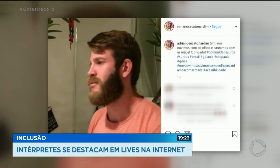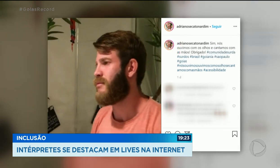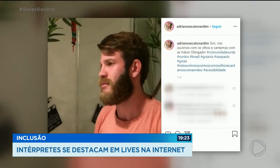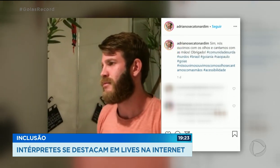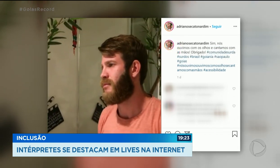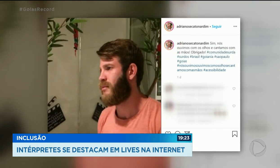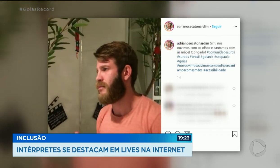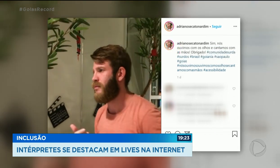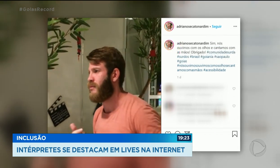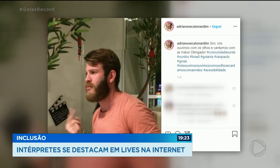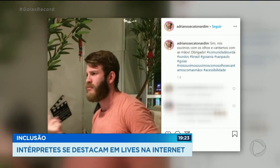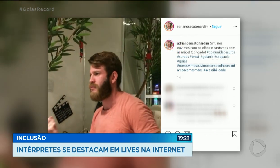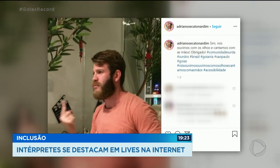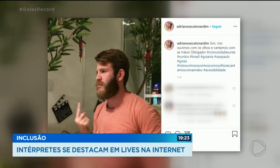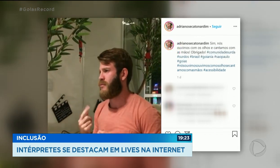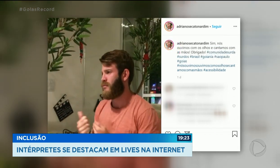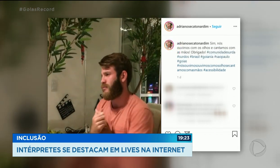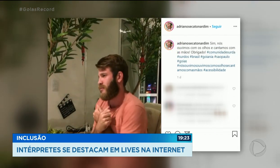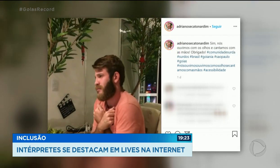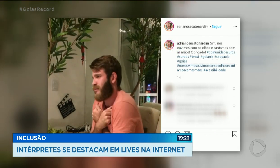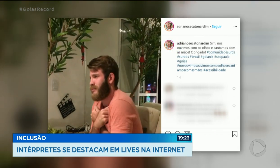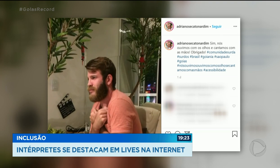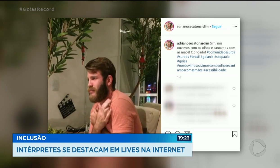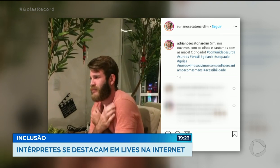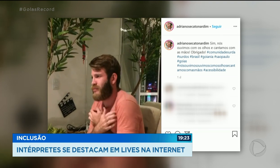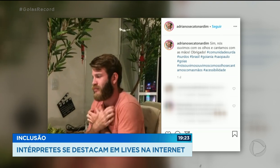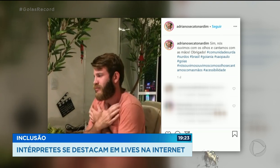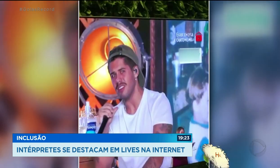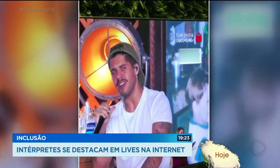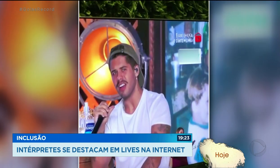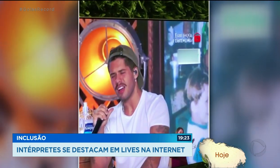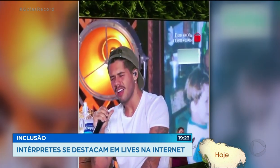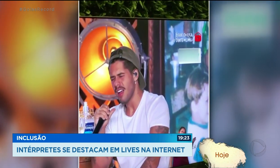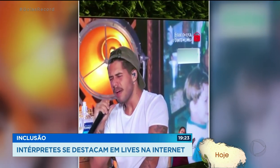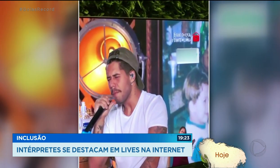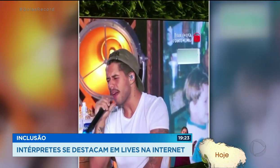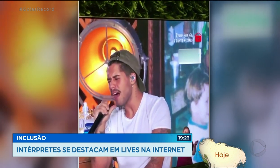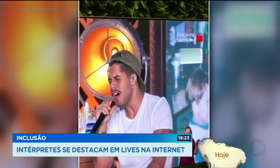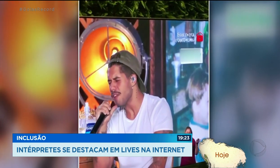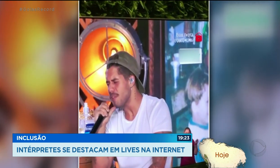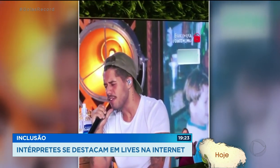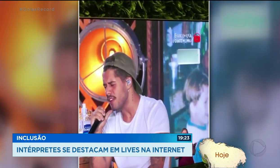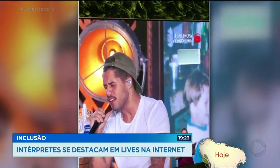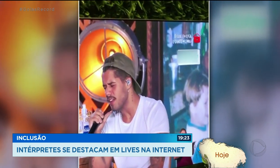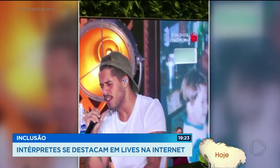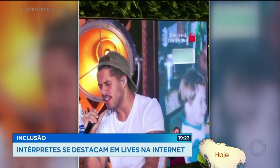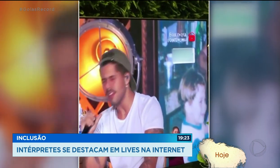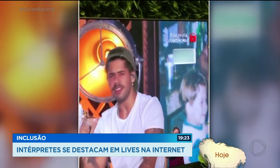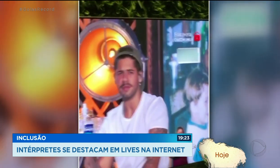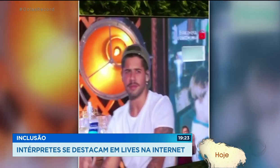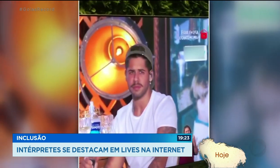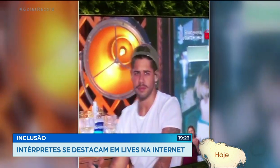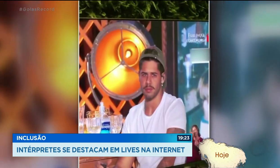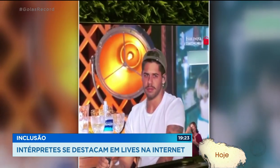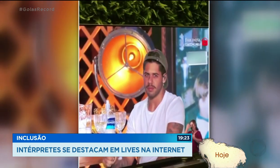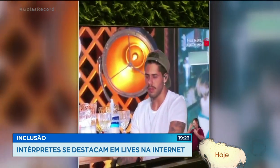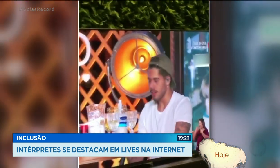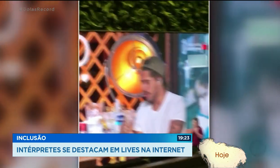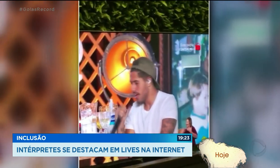sociais a importância da inclusão. Ele é surdo, mas nem por isso deixa de apreciar momentos como esses que se propagam